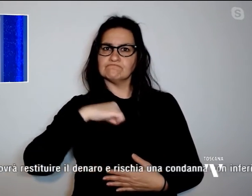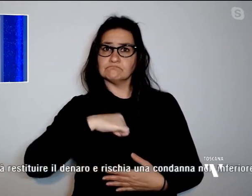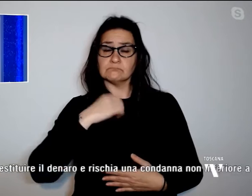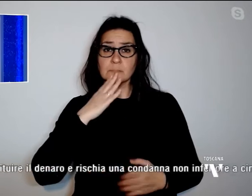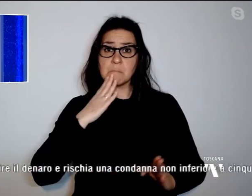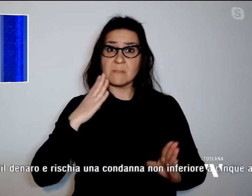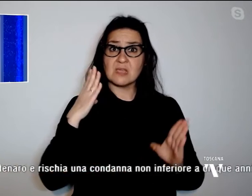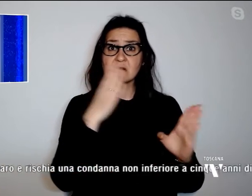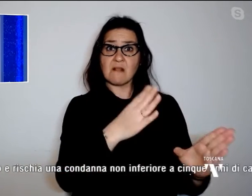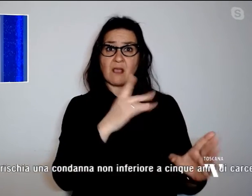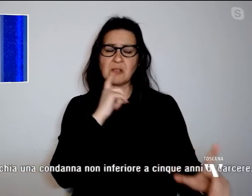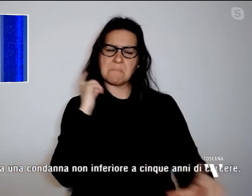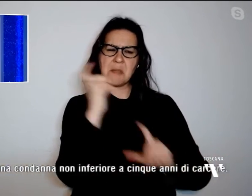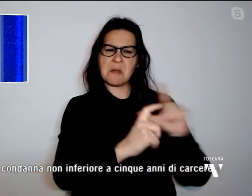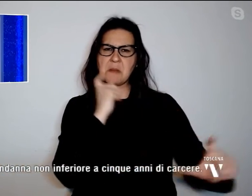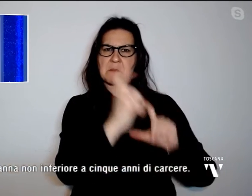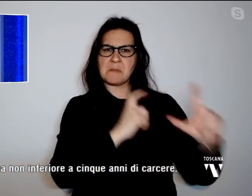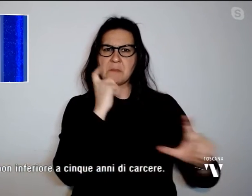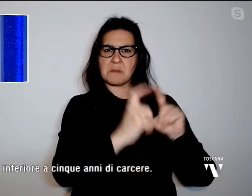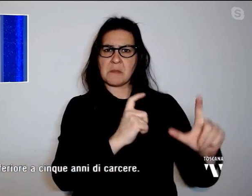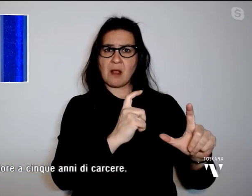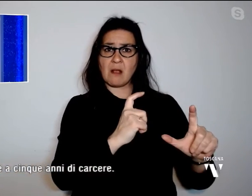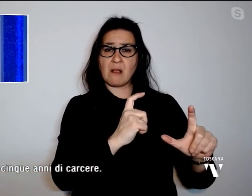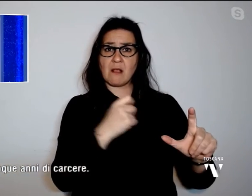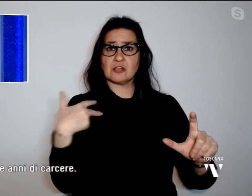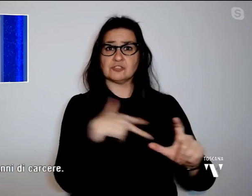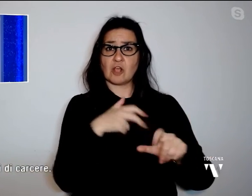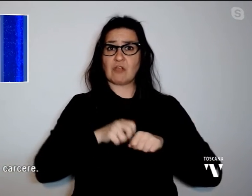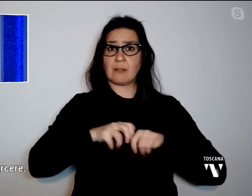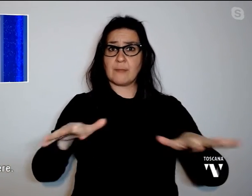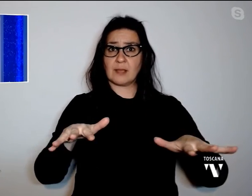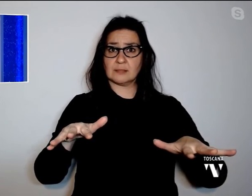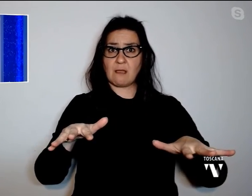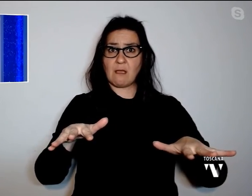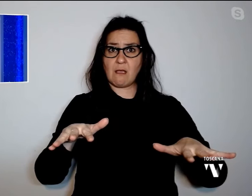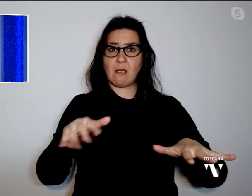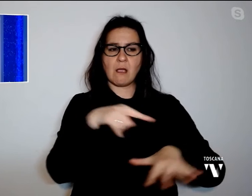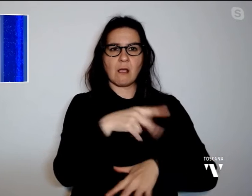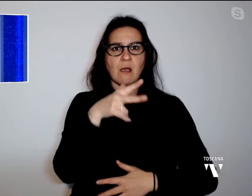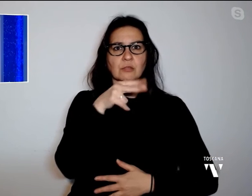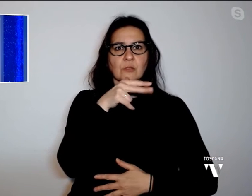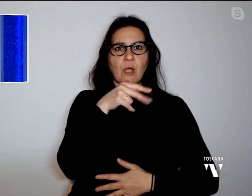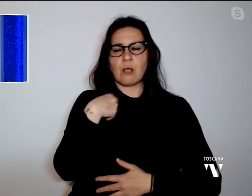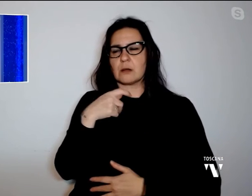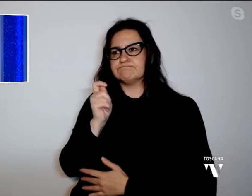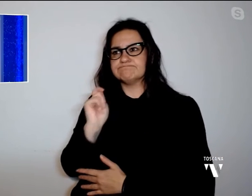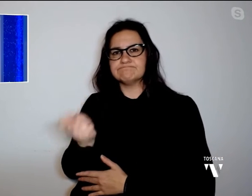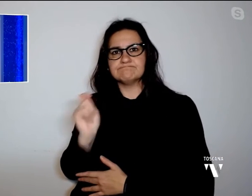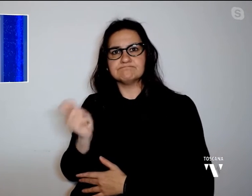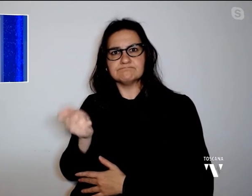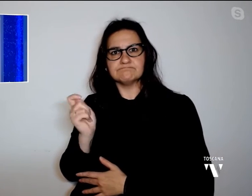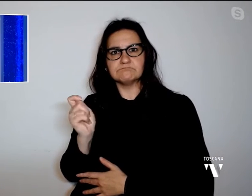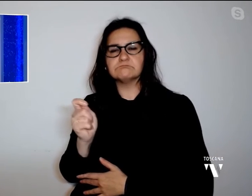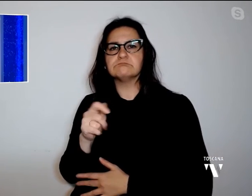insultarla sui social, fino a ottenere ancora dei soldi per un totale di oltre 5.000